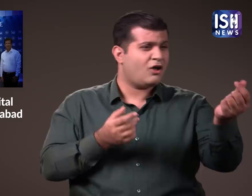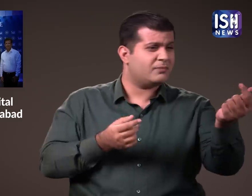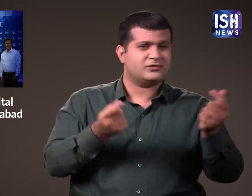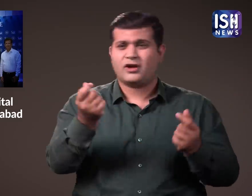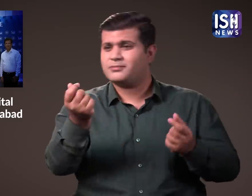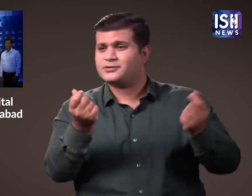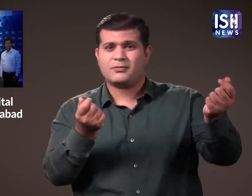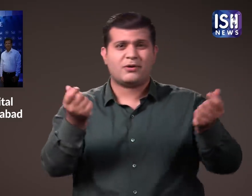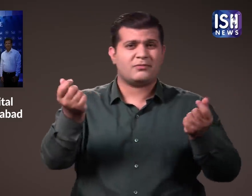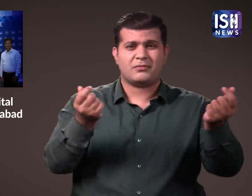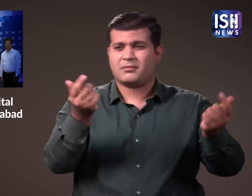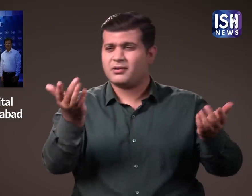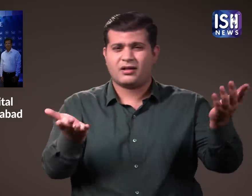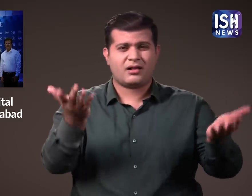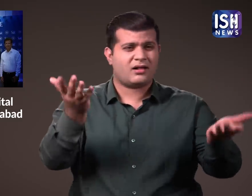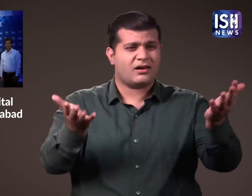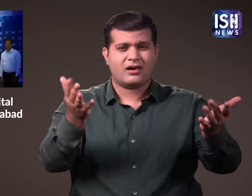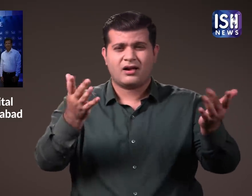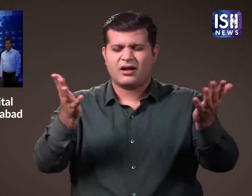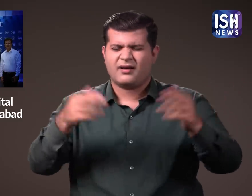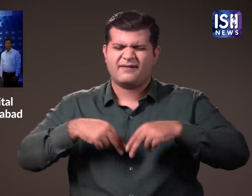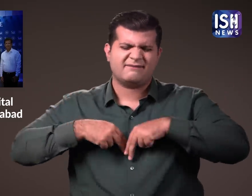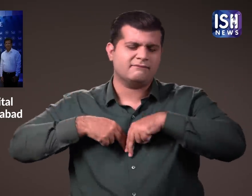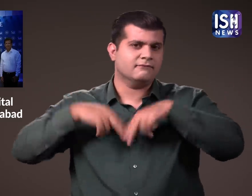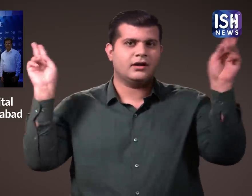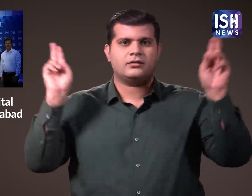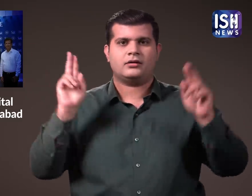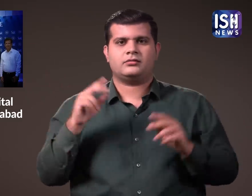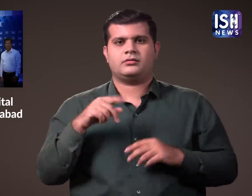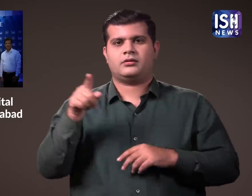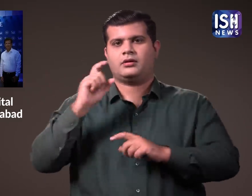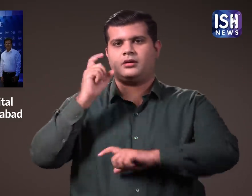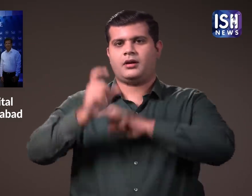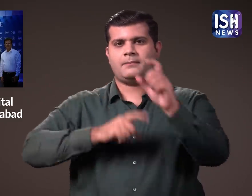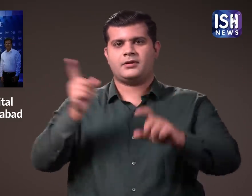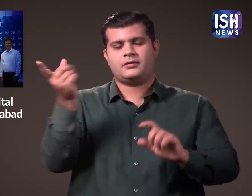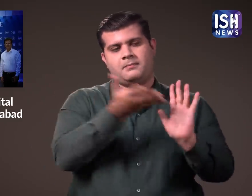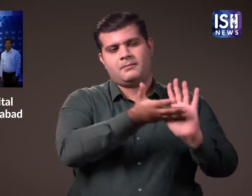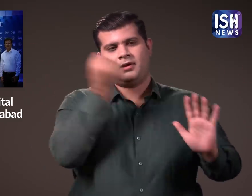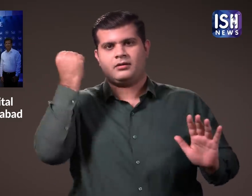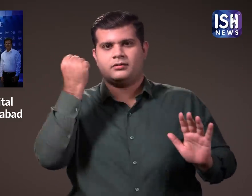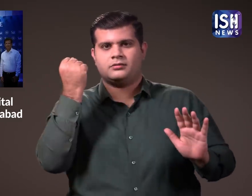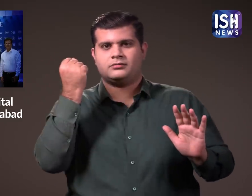अंत में RPSG ग्रूप ने लकनव टीम के लिए 7,090 करोड रुपए की विज़ई बोली लगाई.